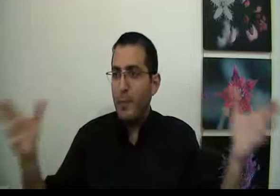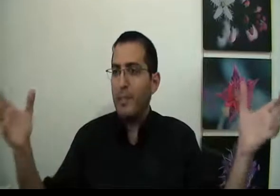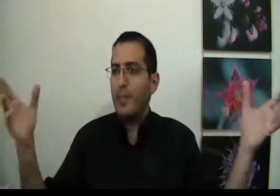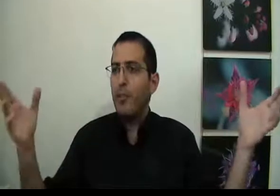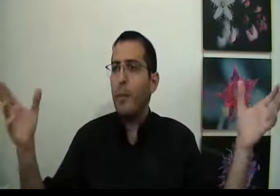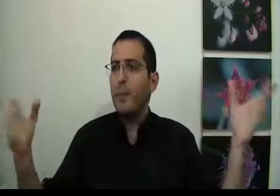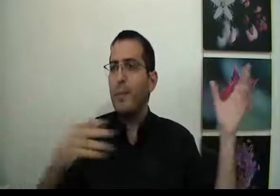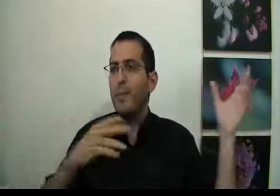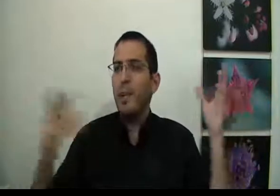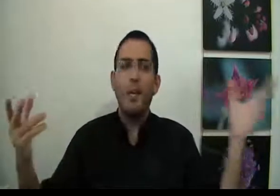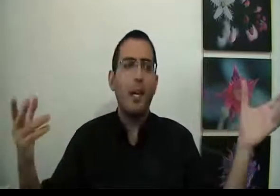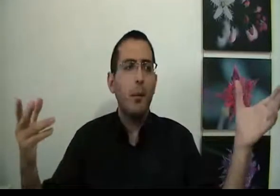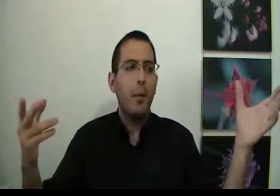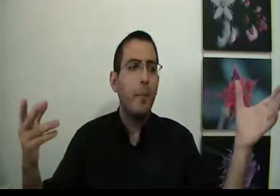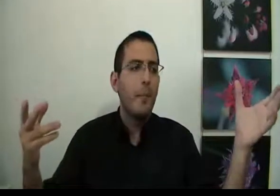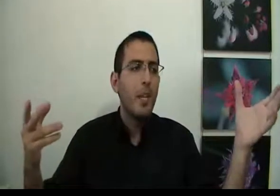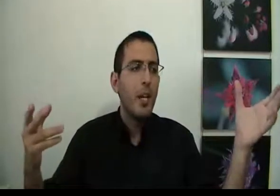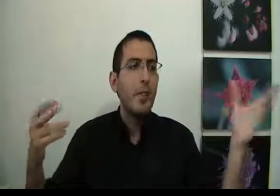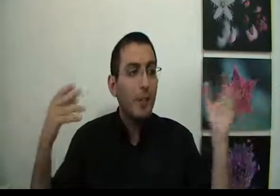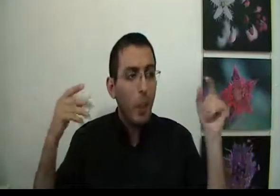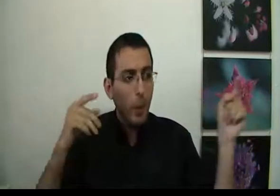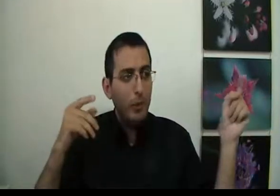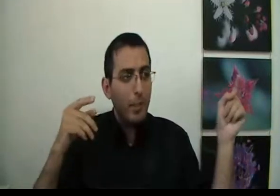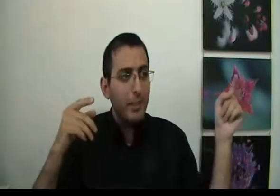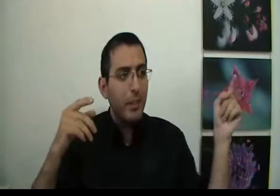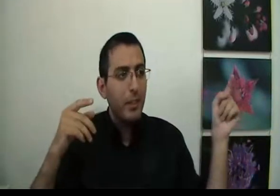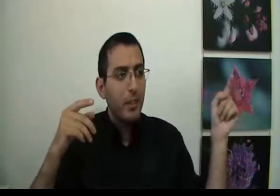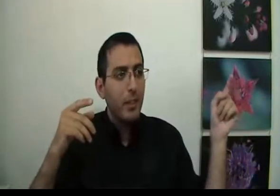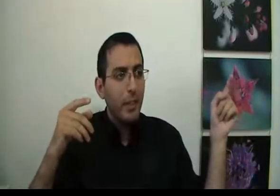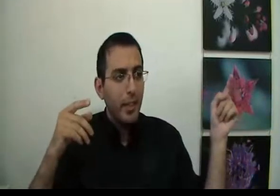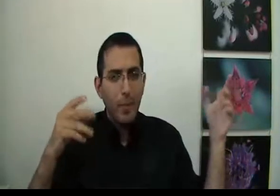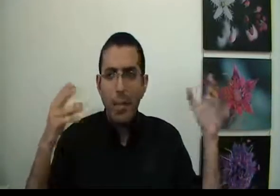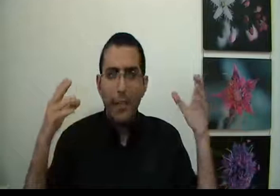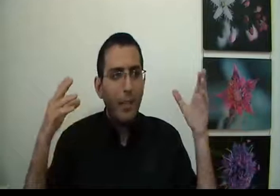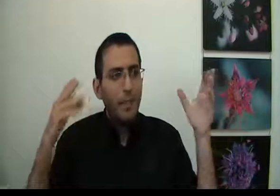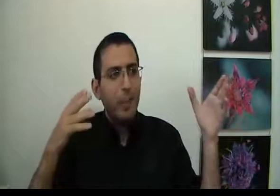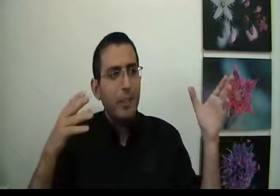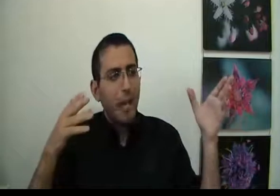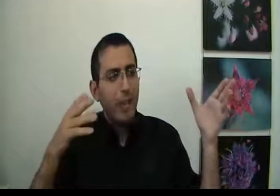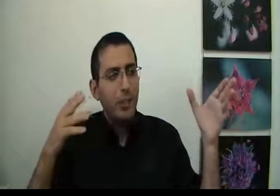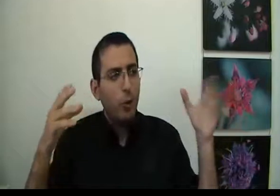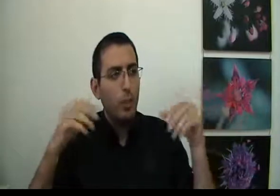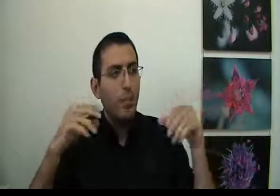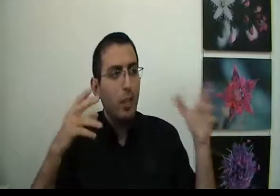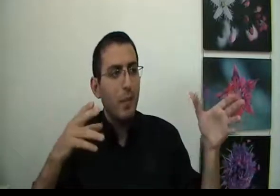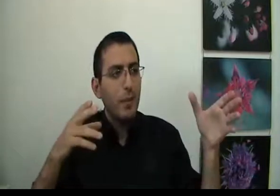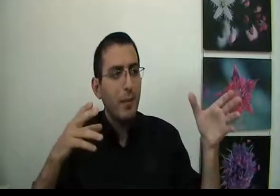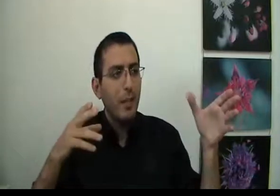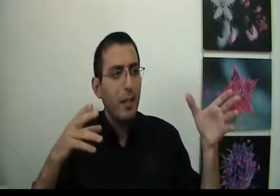מזה אז תגיד שאתה מרוצה מזה מה אכפת לך מה אומרים אם אתה לא מרוצה מזה אם נגיד אתה נמצא באיזה מערכת כלשהי ואתה לא מרוצה ממנה